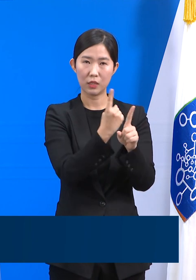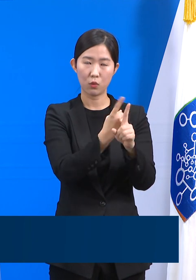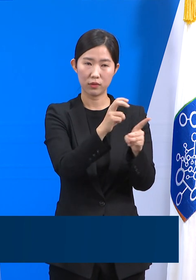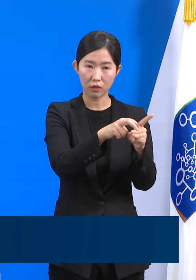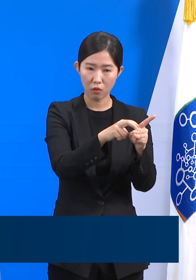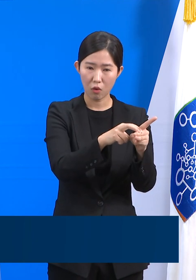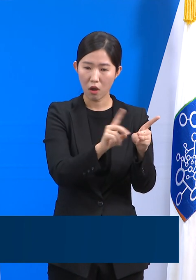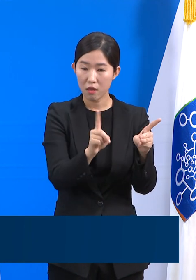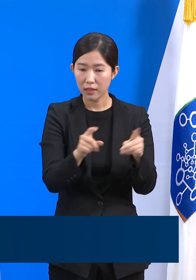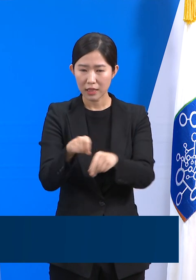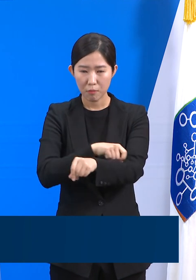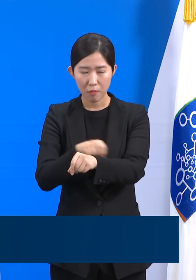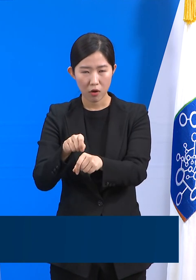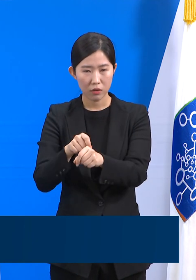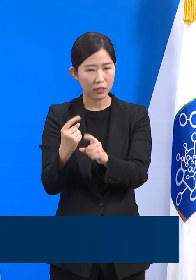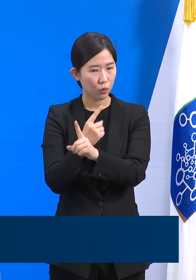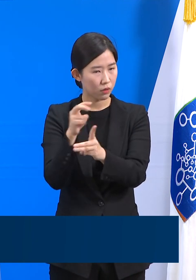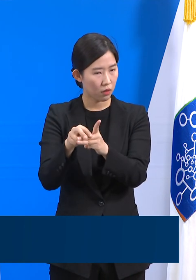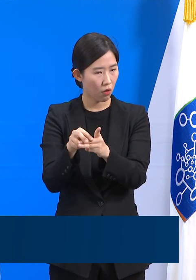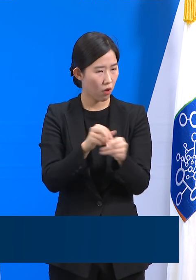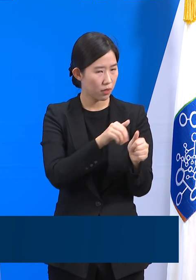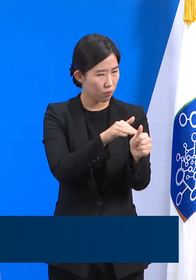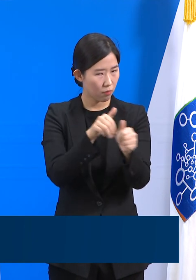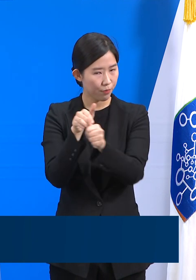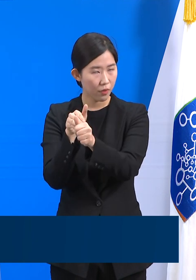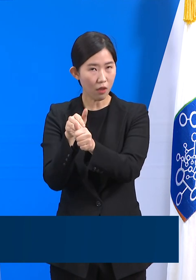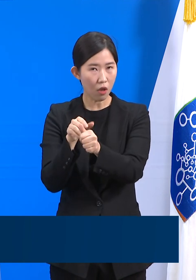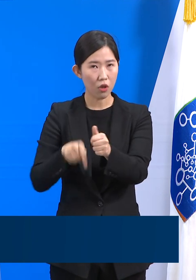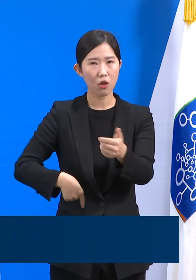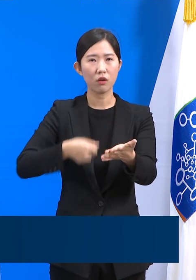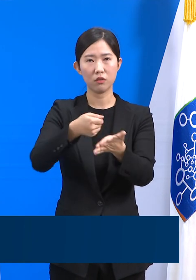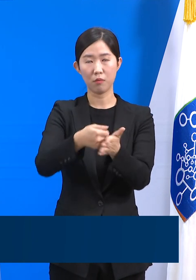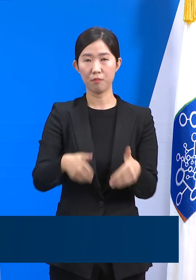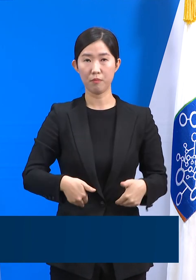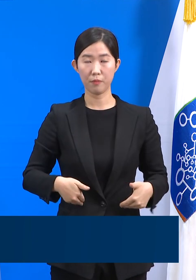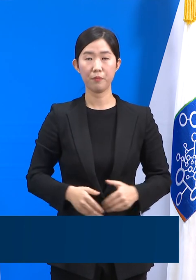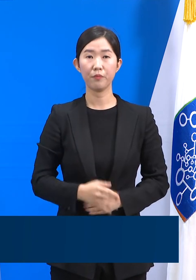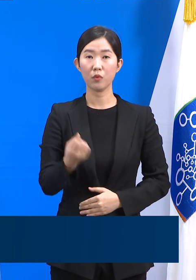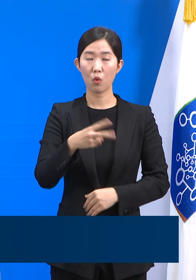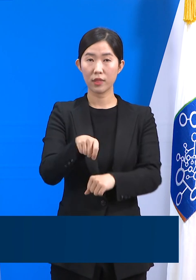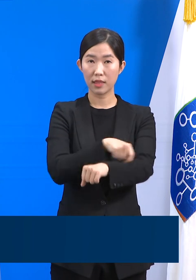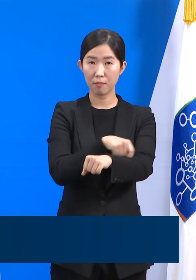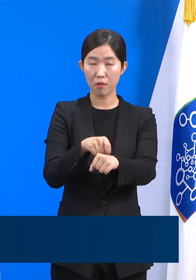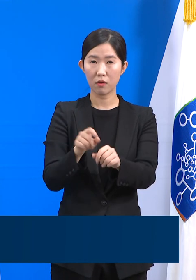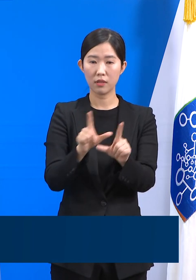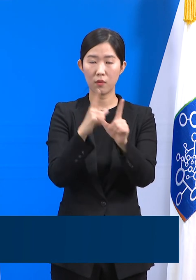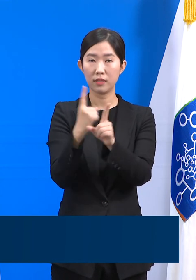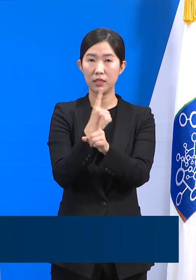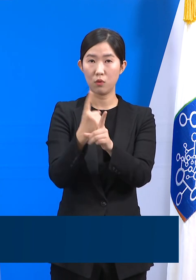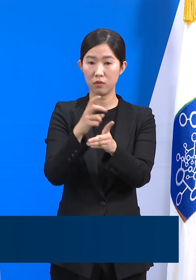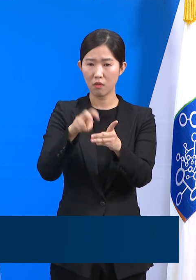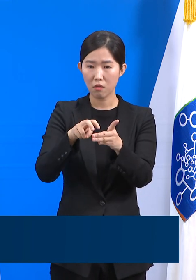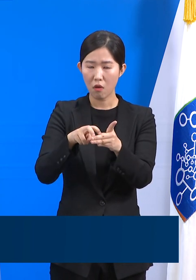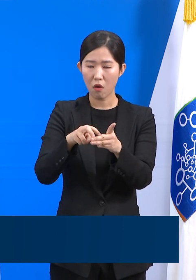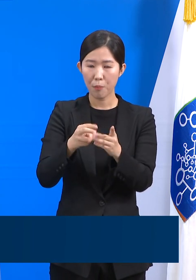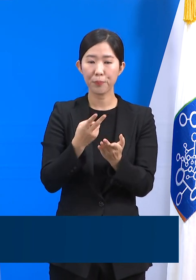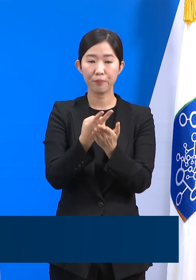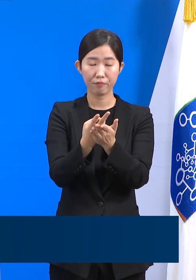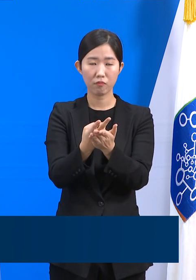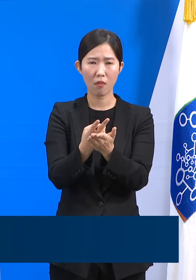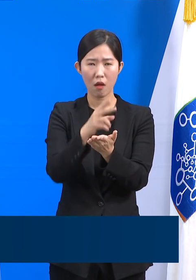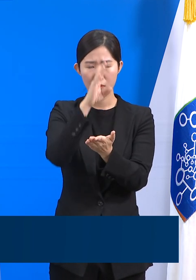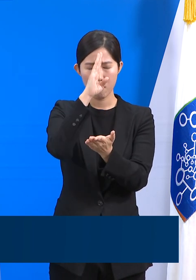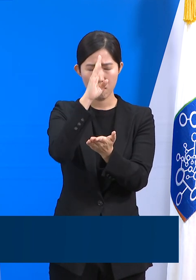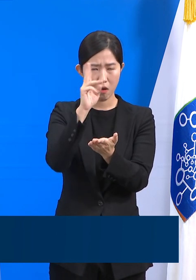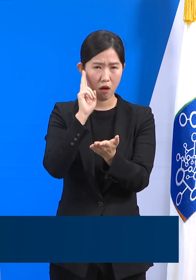여부를 신속히 결정할 필요도 있습니다. 또한 특별생활치료센터의 입선 환자가 중증도로가 심해져 병원으로